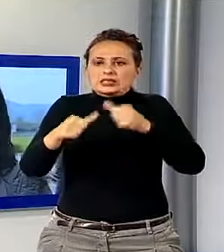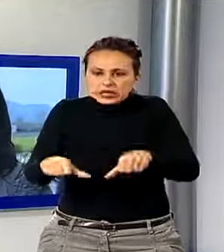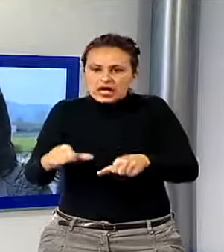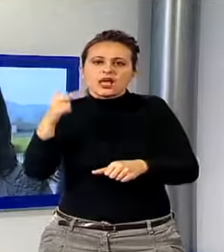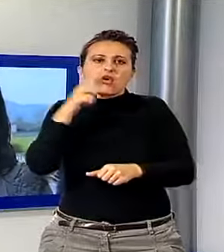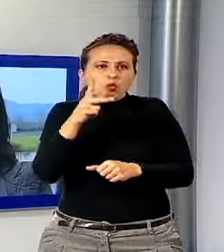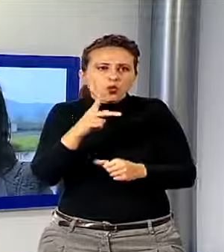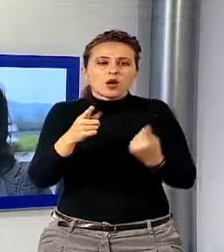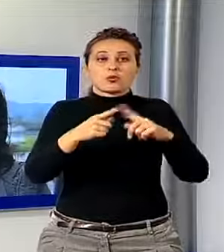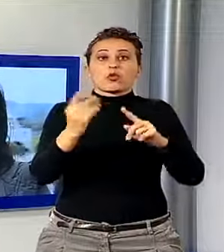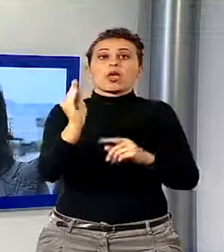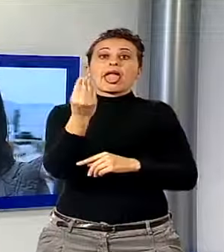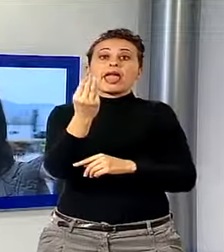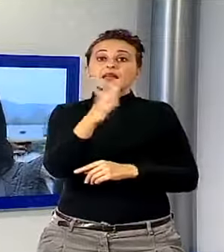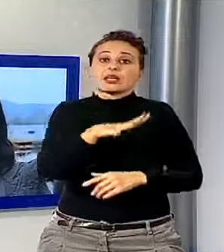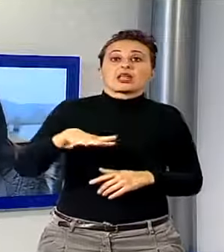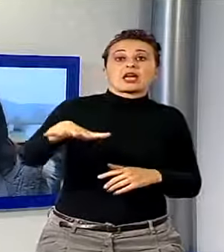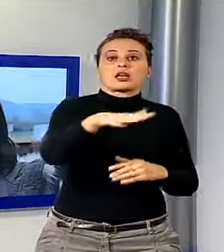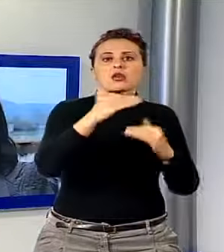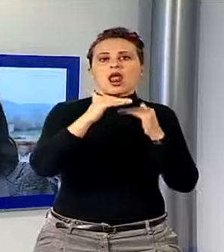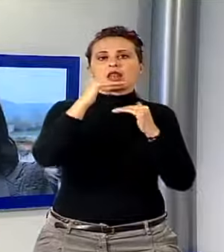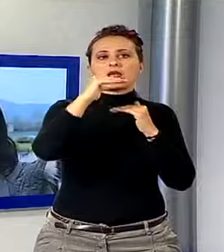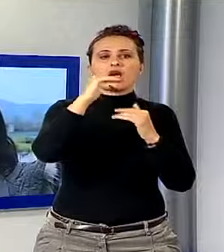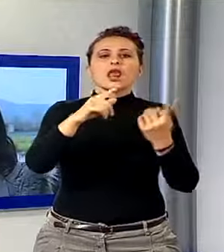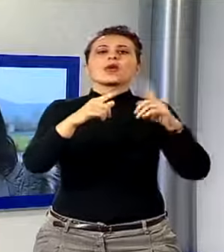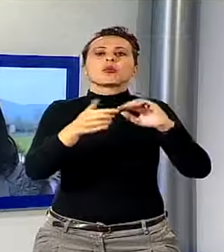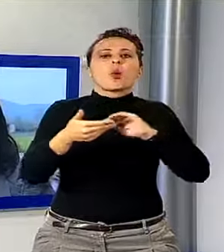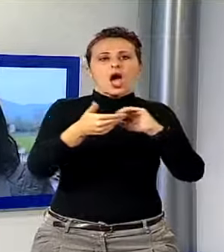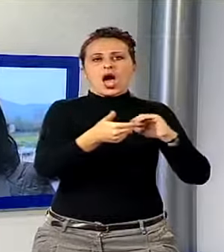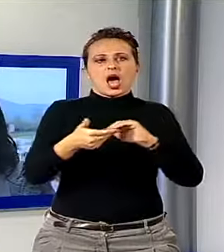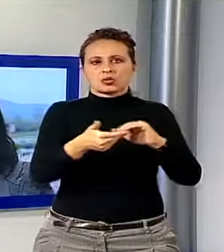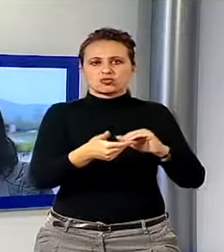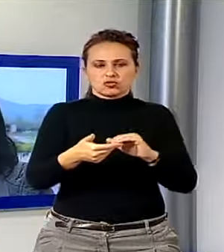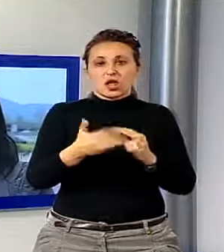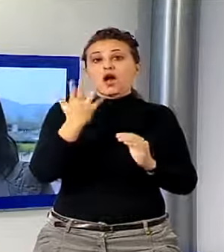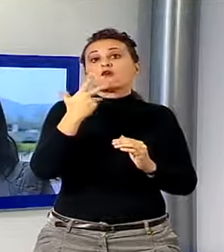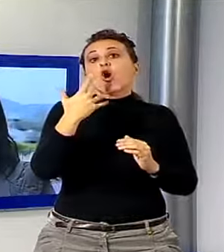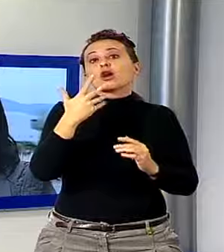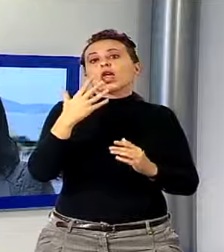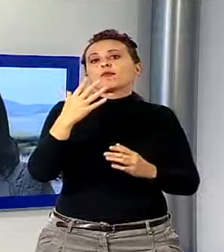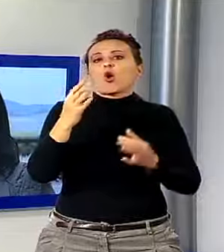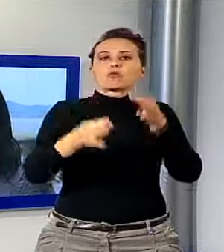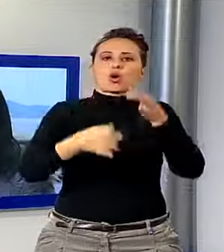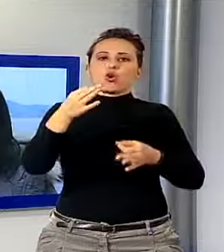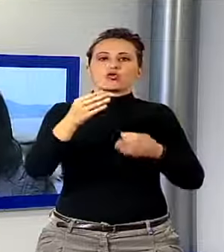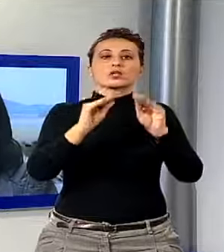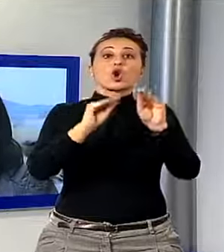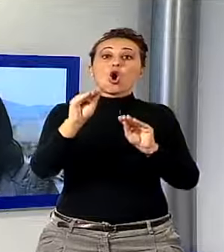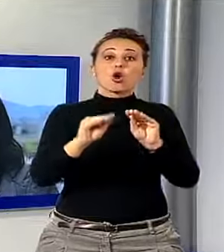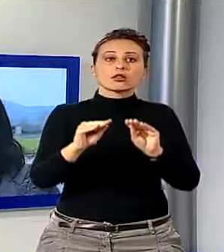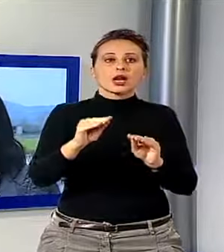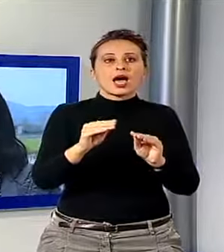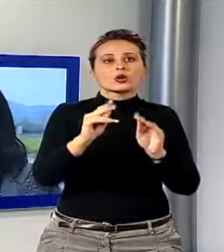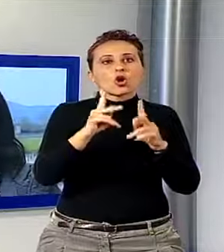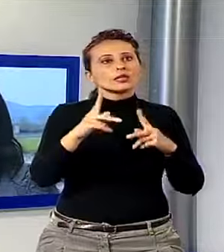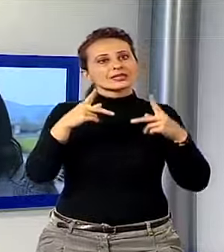enti territoriali a vari livelli, associazioni di tutti i tipi, insomma noi vorremmo e gradiremmo un processo ordinato e sereno che